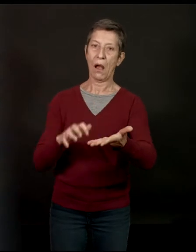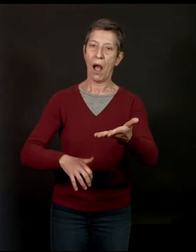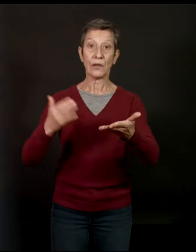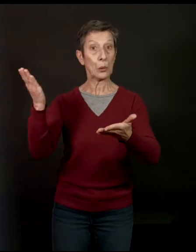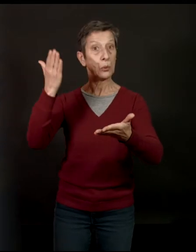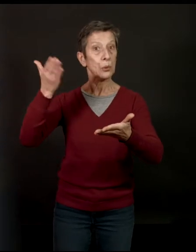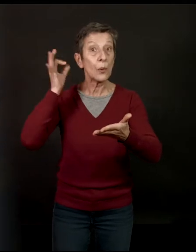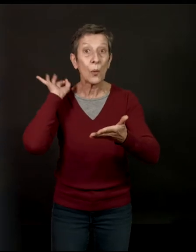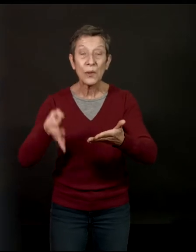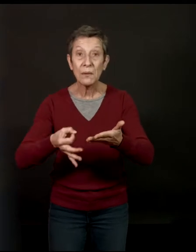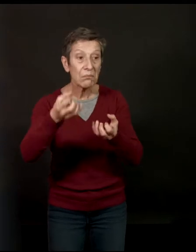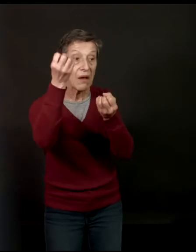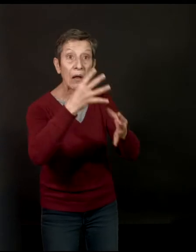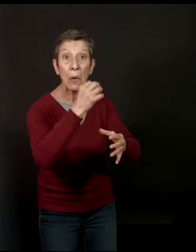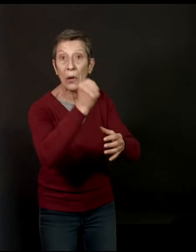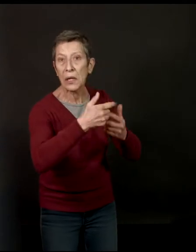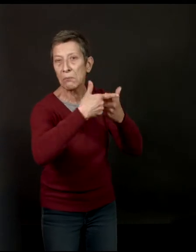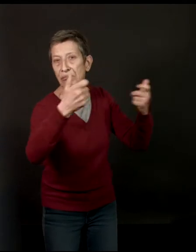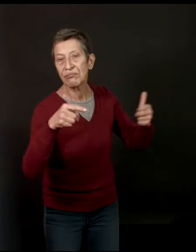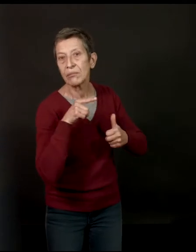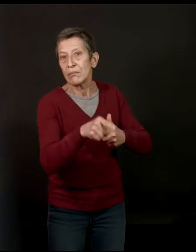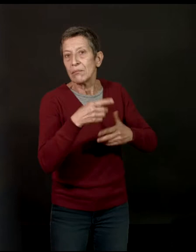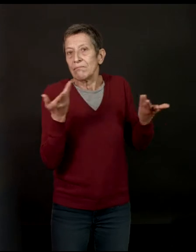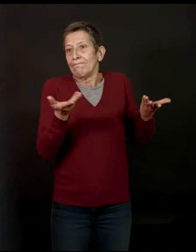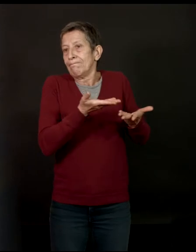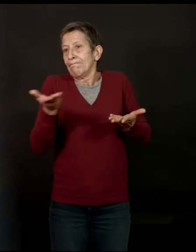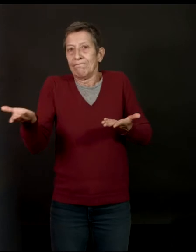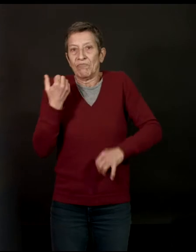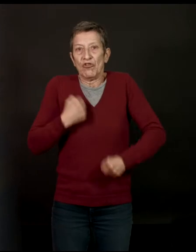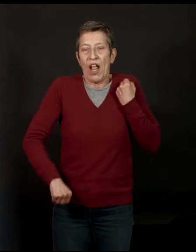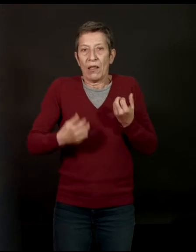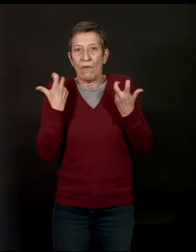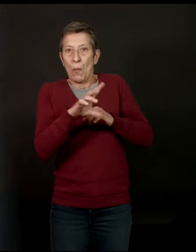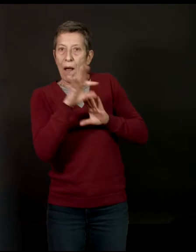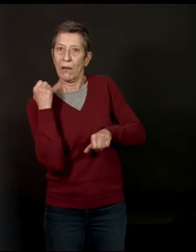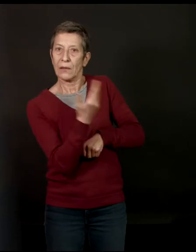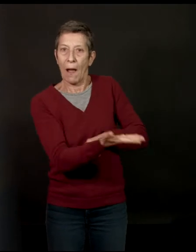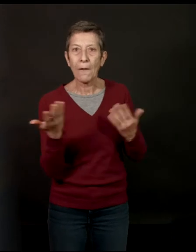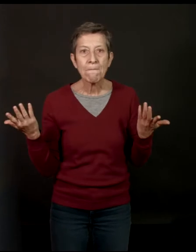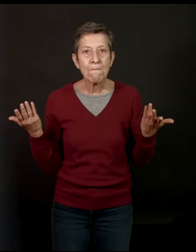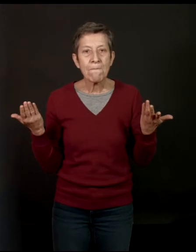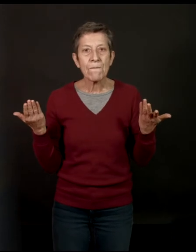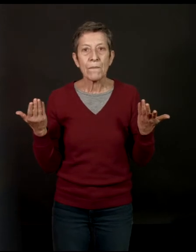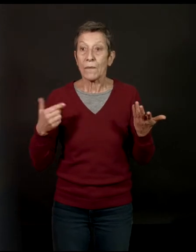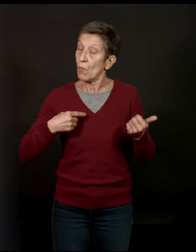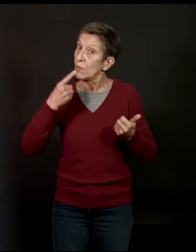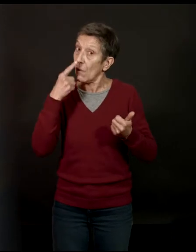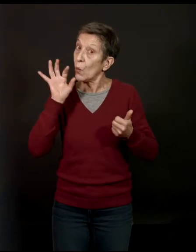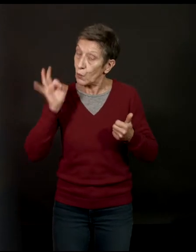Mais le fait divers restait embarrassant, un peu. Et je suis comme vous, pense que c'est vraiment en train de changer.